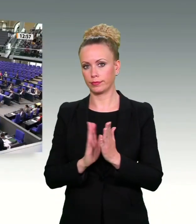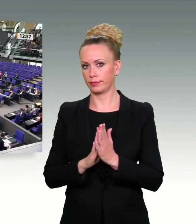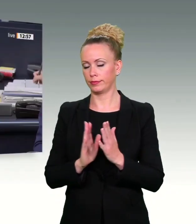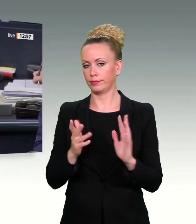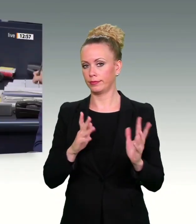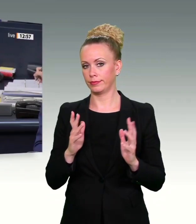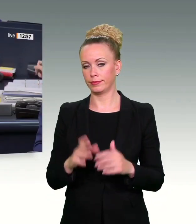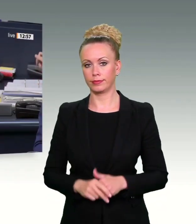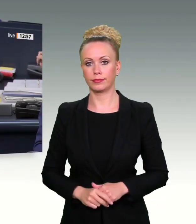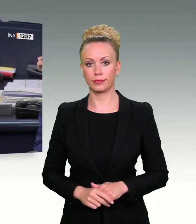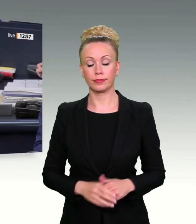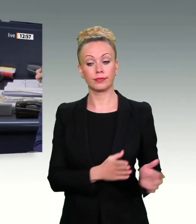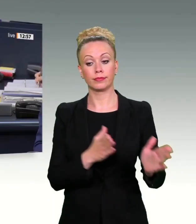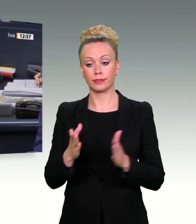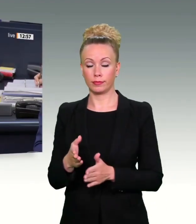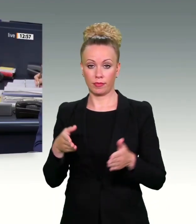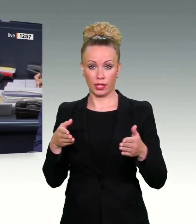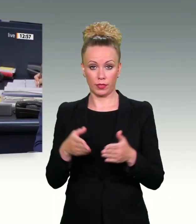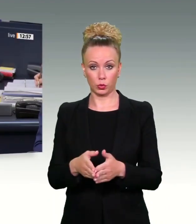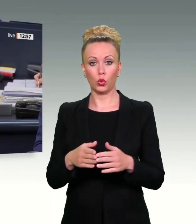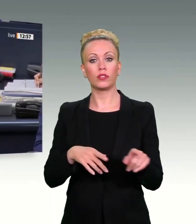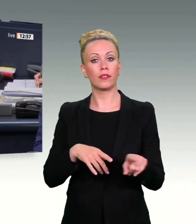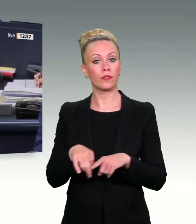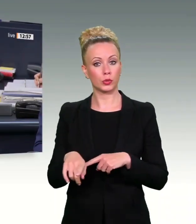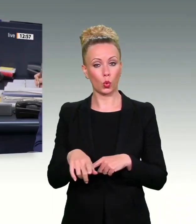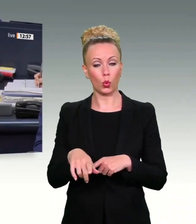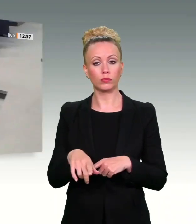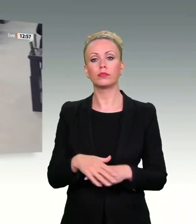Und für die FDP-Fraktion hat das Wort Konstantin Kuhle.